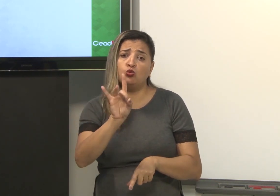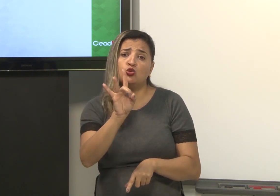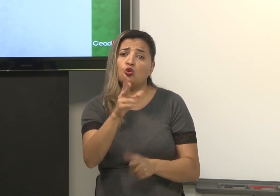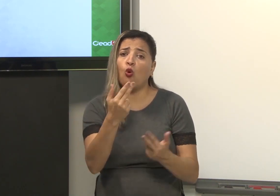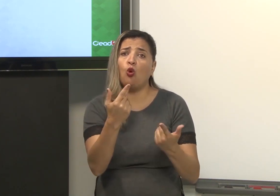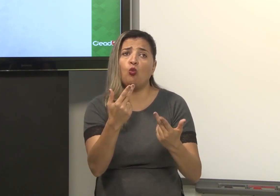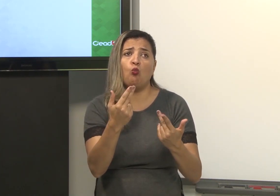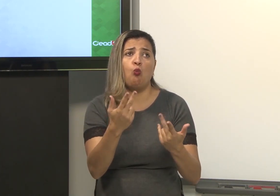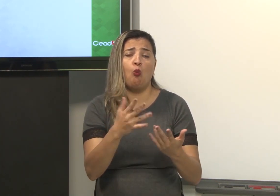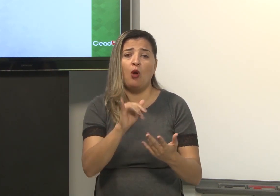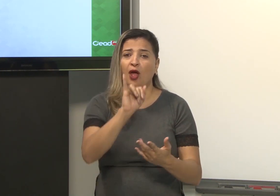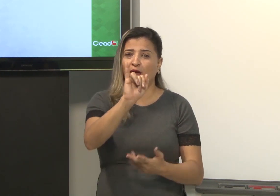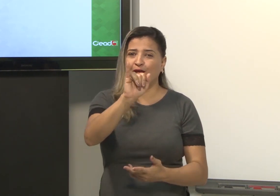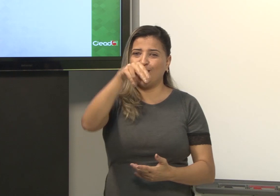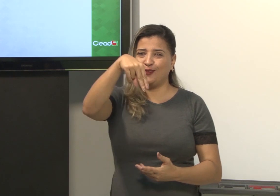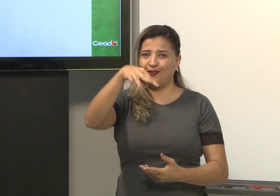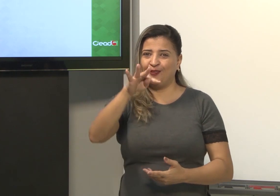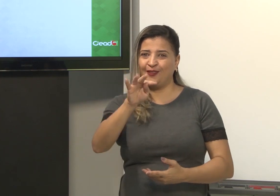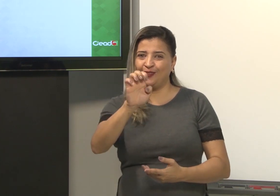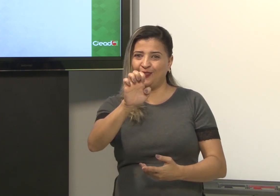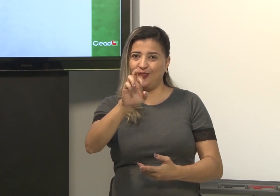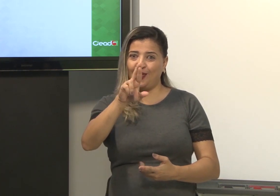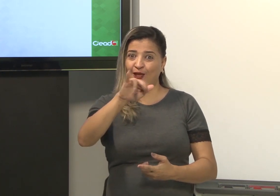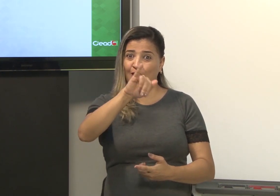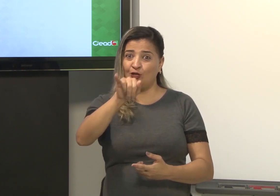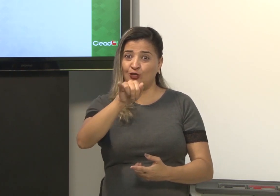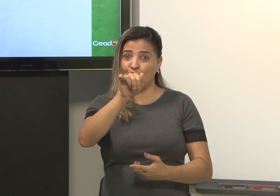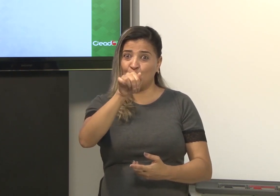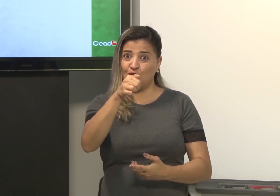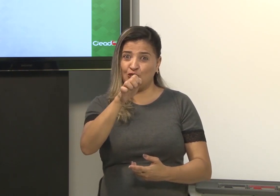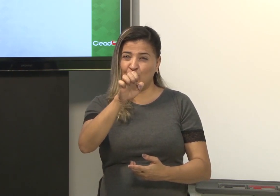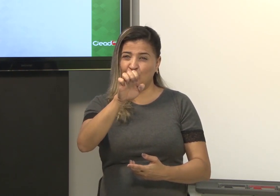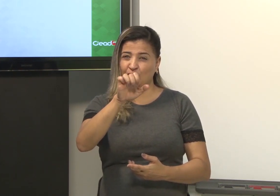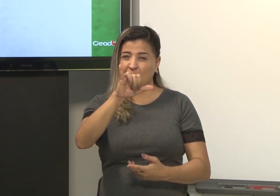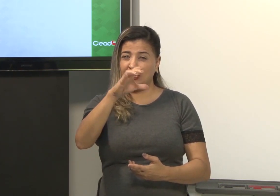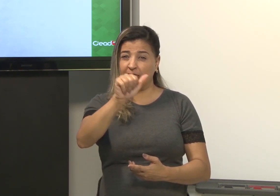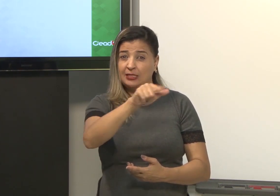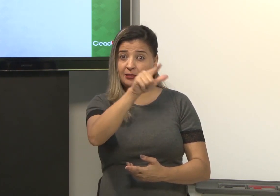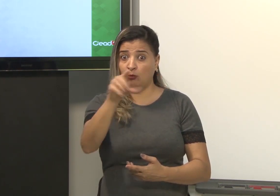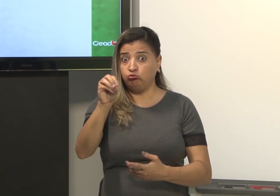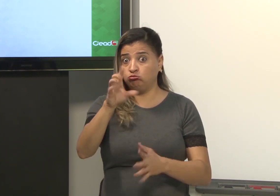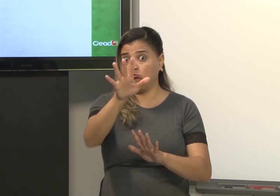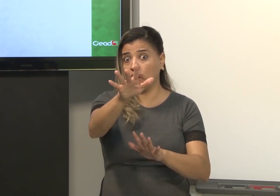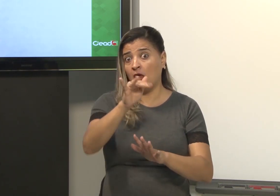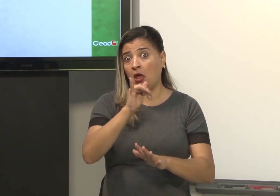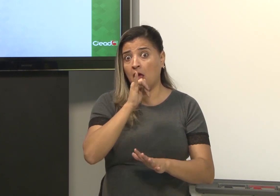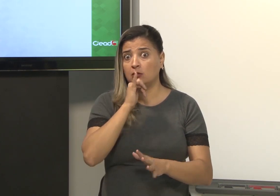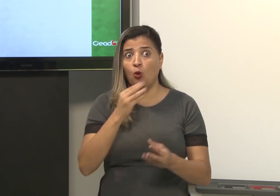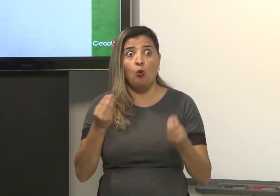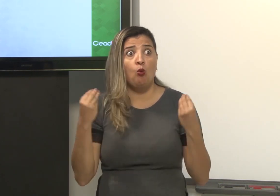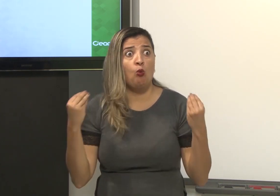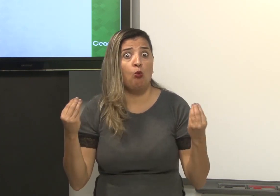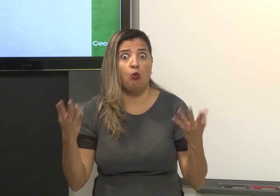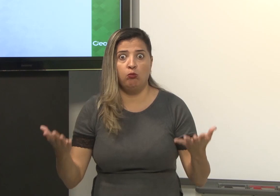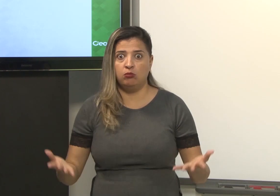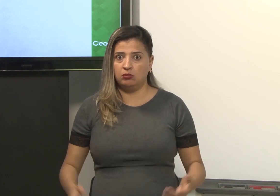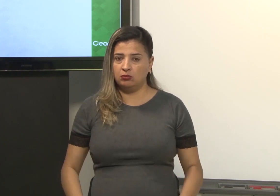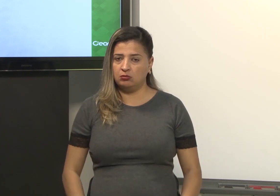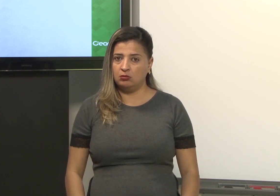também pode-se usar o QU como interjeição. Por exemplo, nossa.